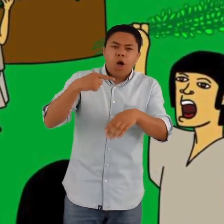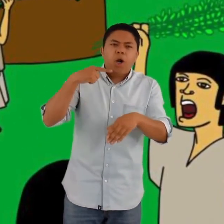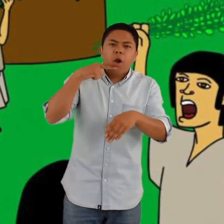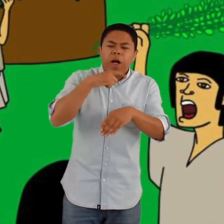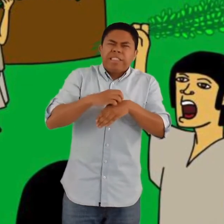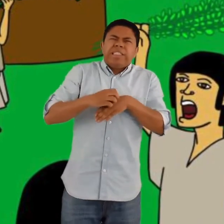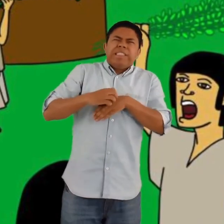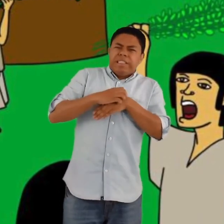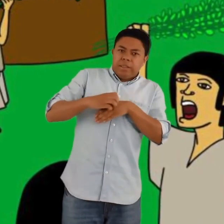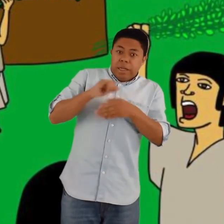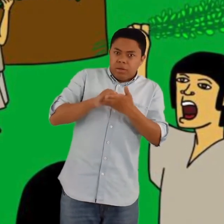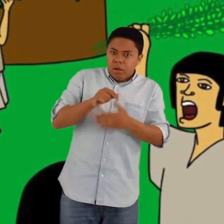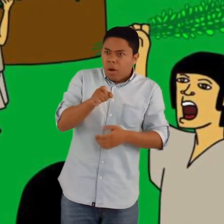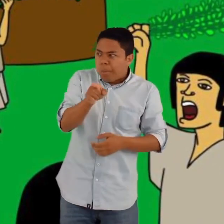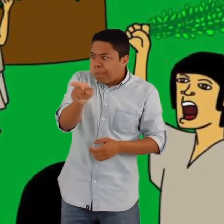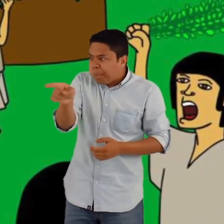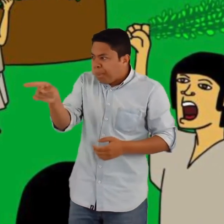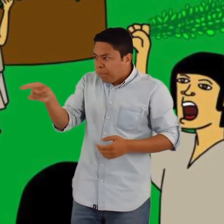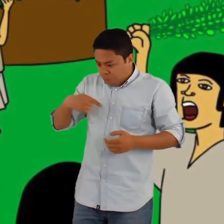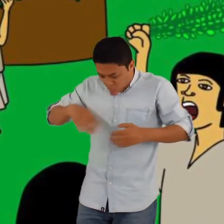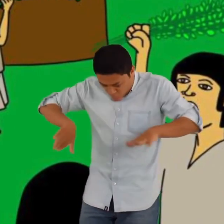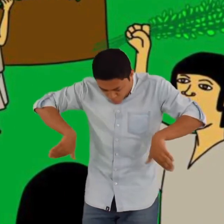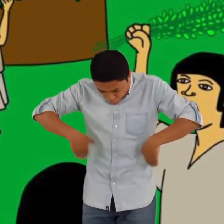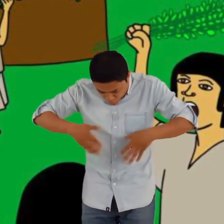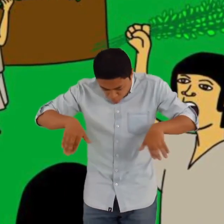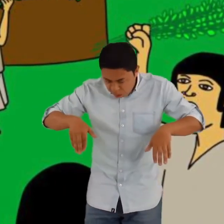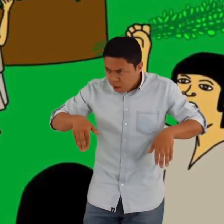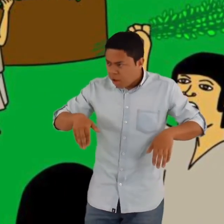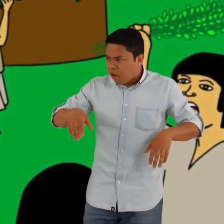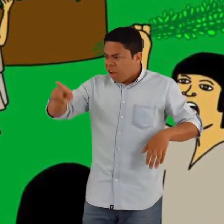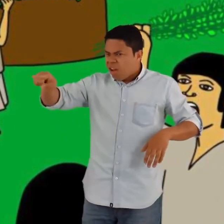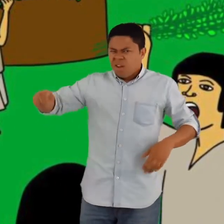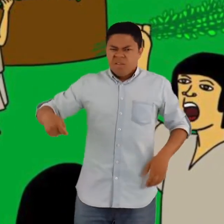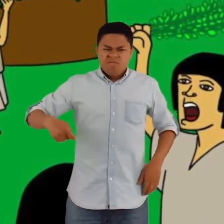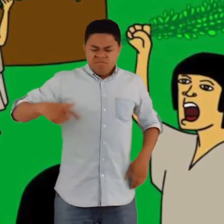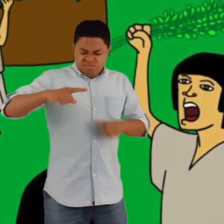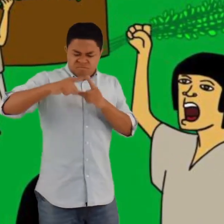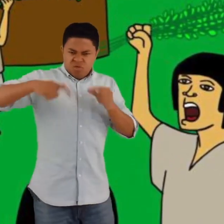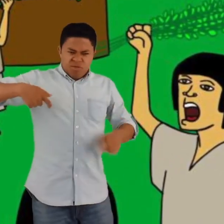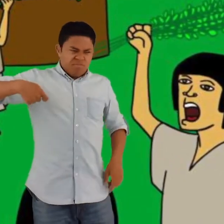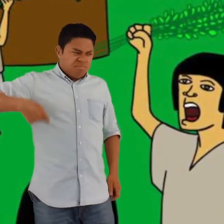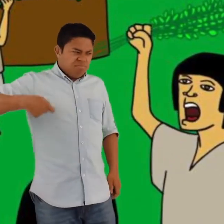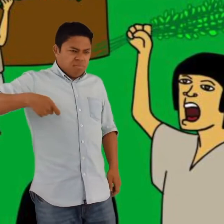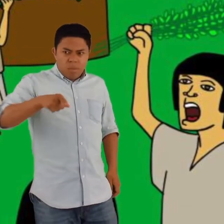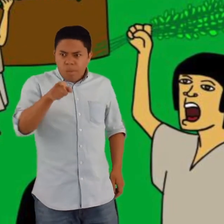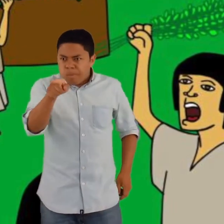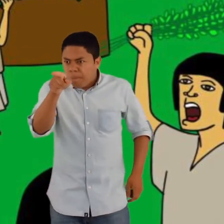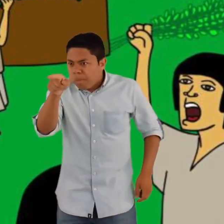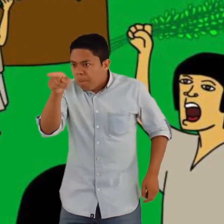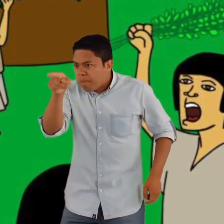enrojecimiento. Los jefes observaron que entre el grupo había jóvenes, niños,